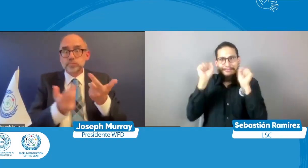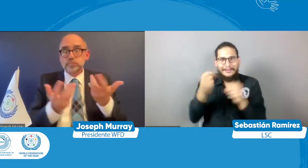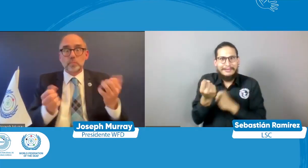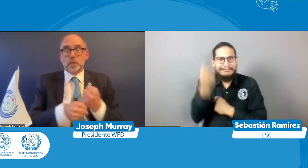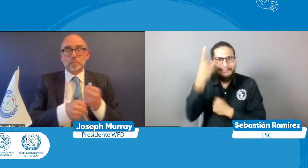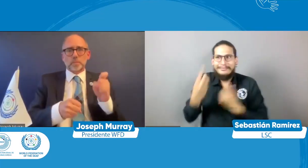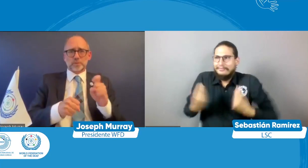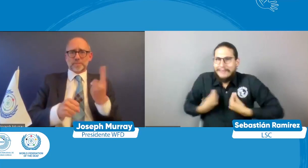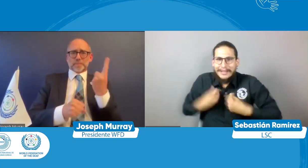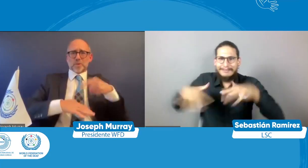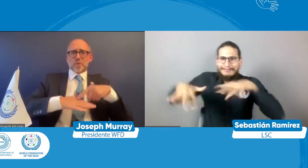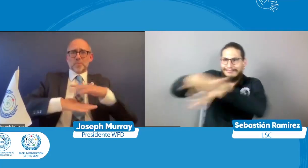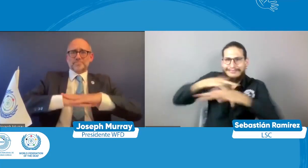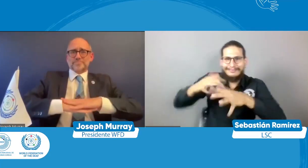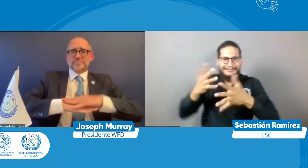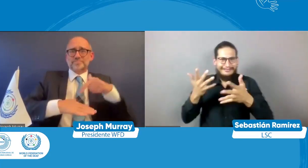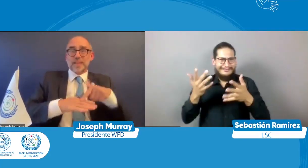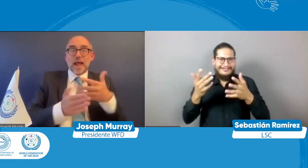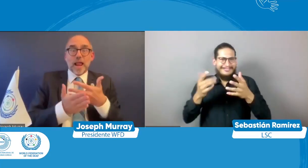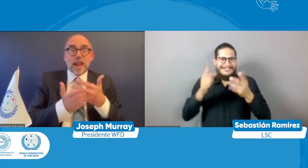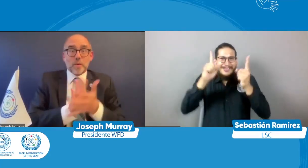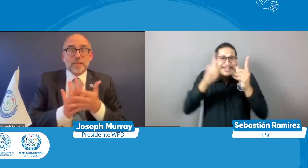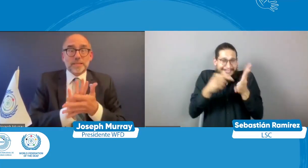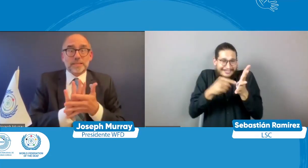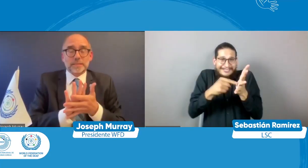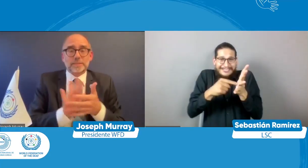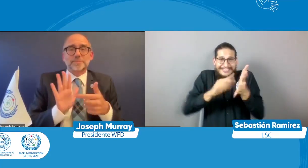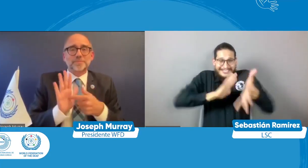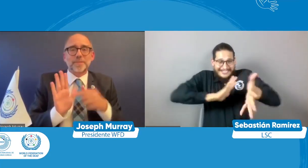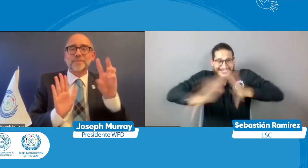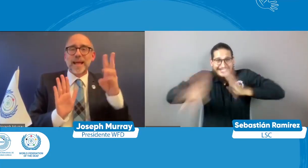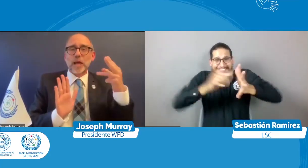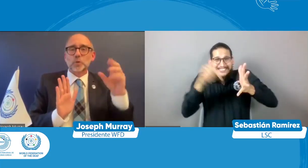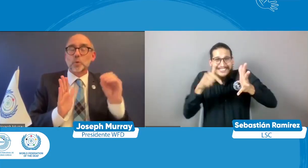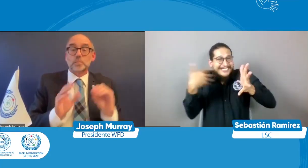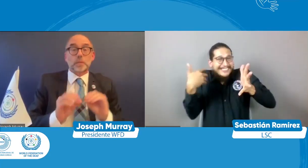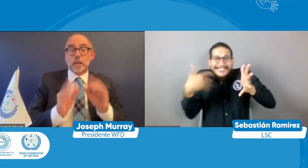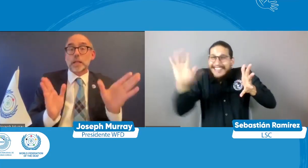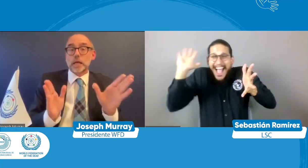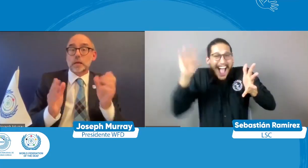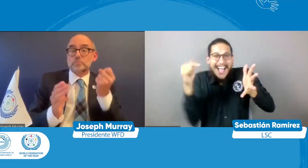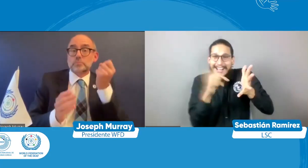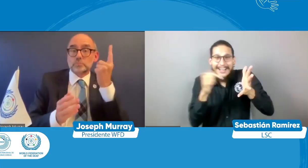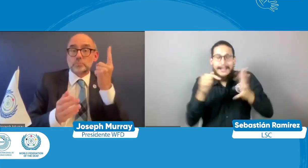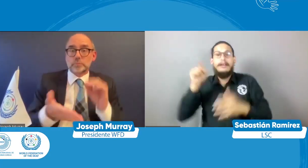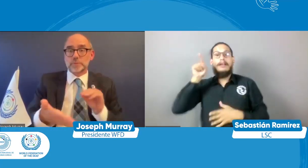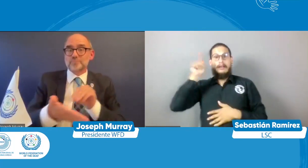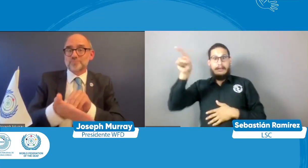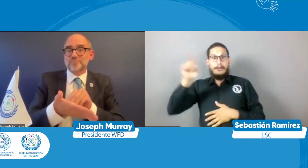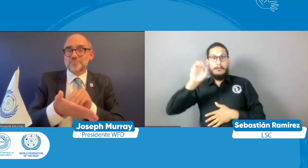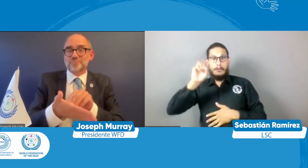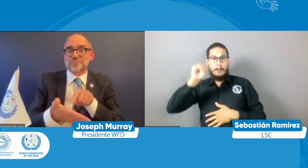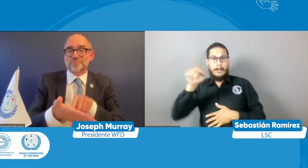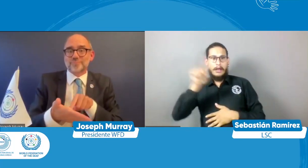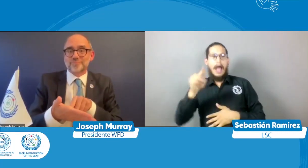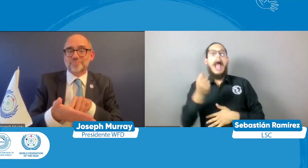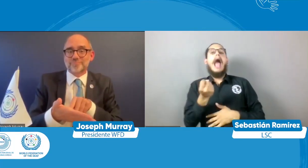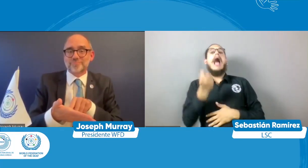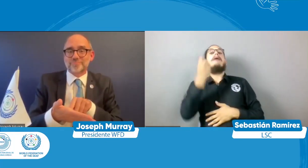venir a hacer amputación o de venir a hacer cirugía quizás con lo que solamente está sucediendo es con los niños sordos por eso también que